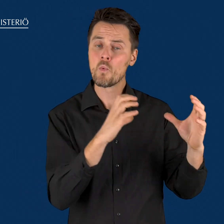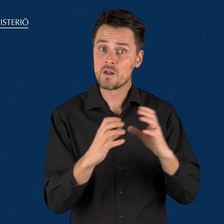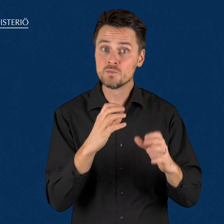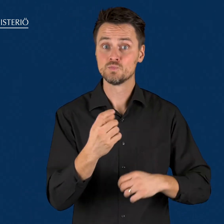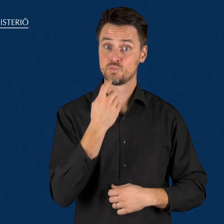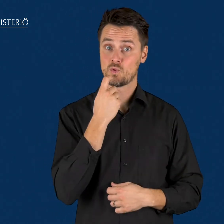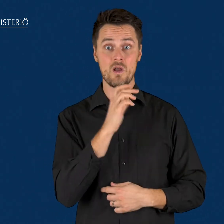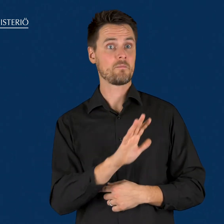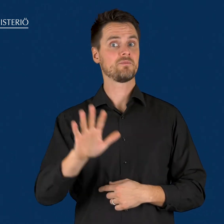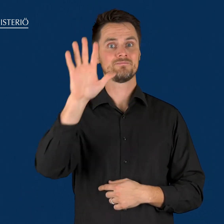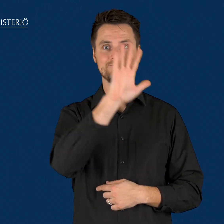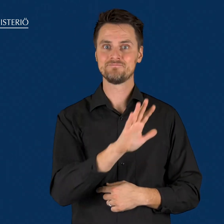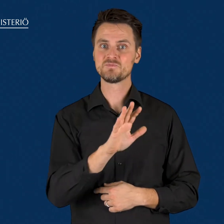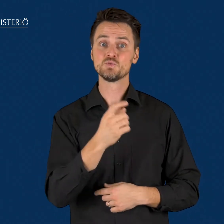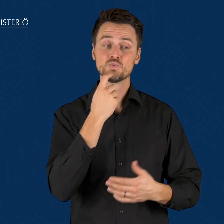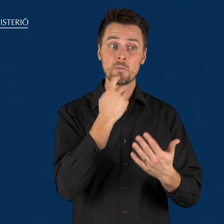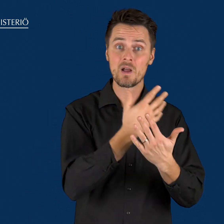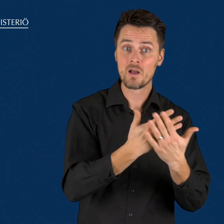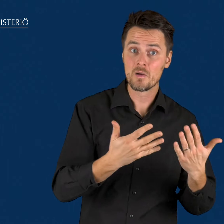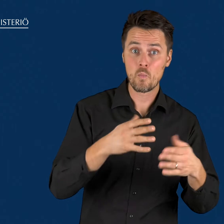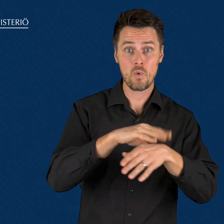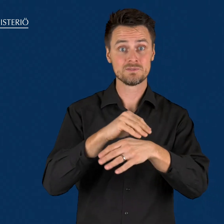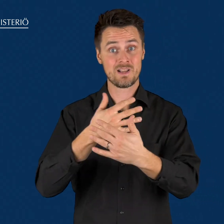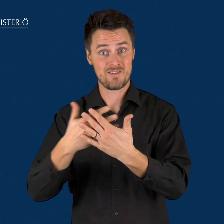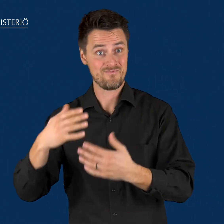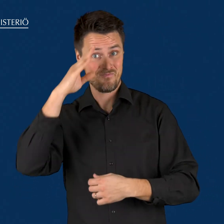yhteiskunnallisista tarpeista samanlaisten perusteiden mukaan.